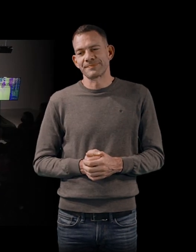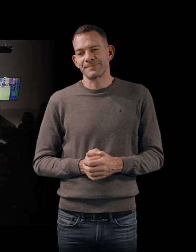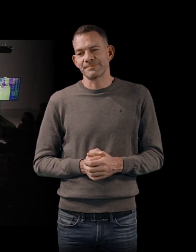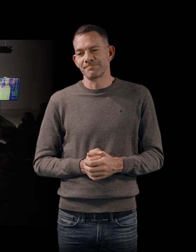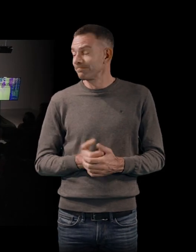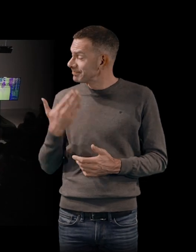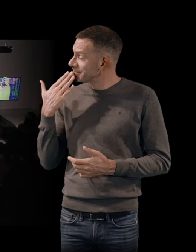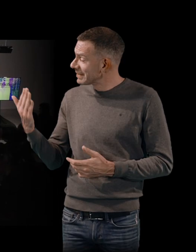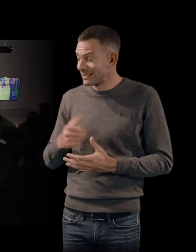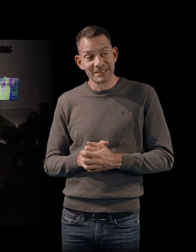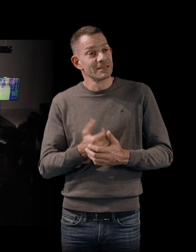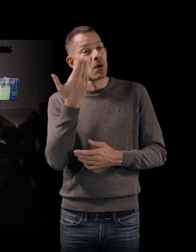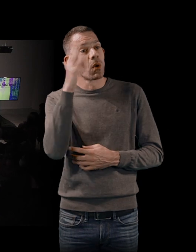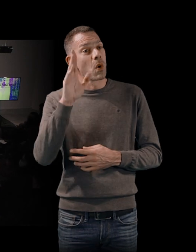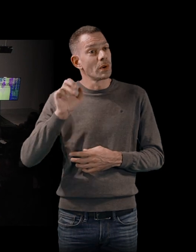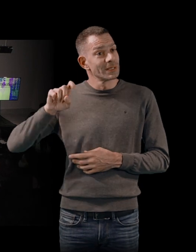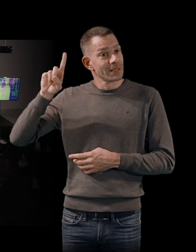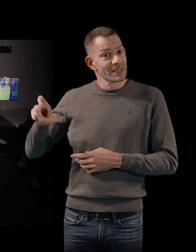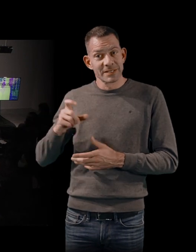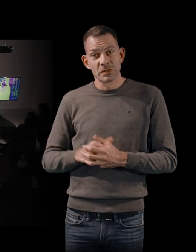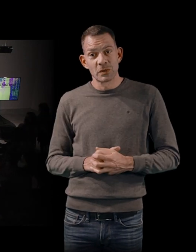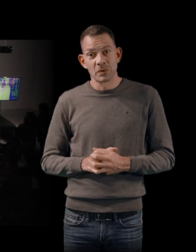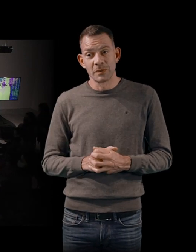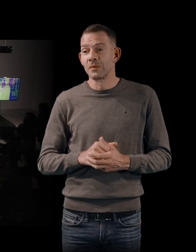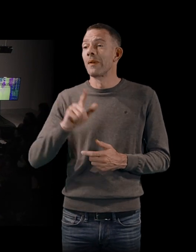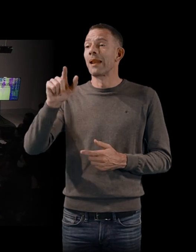Merci. Une autre question juste là, s'il vous plaît. Merci.